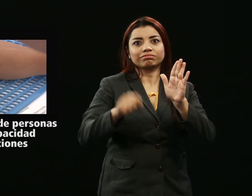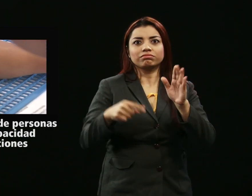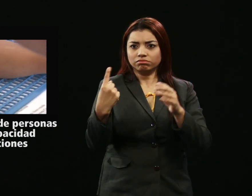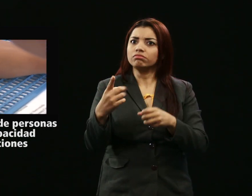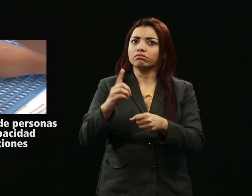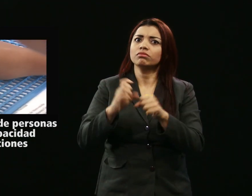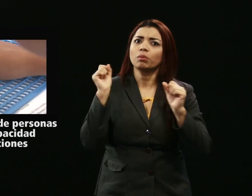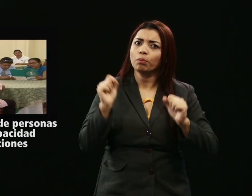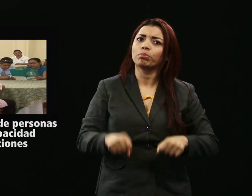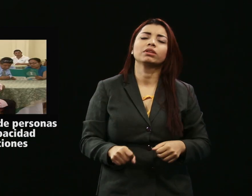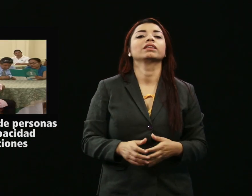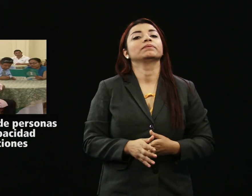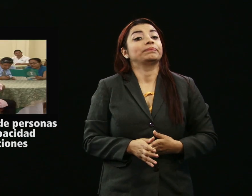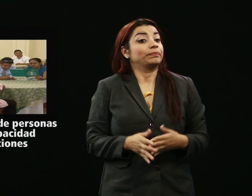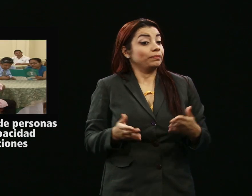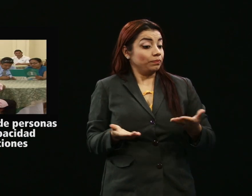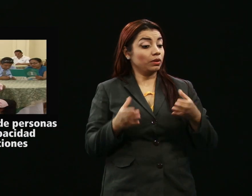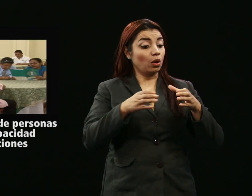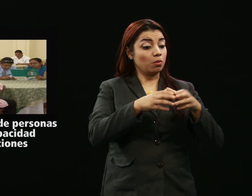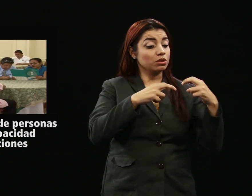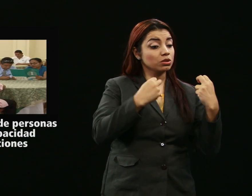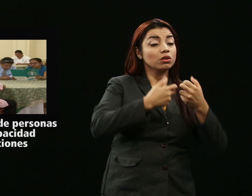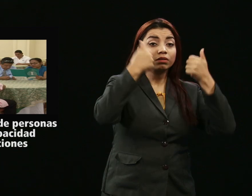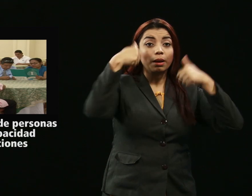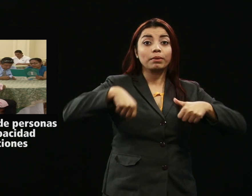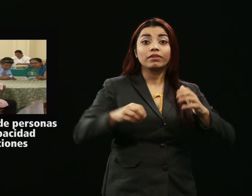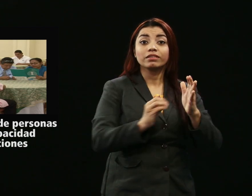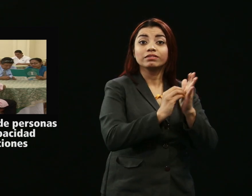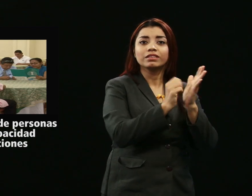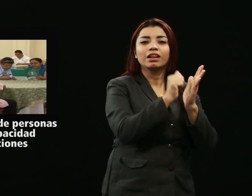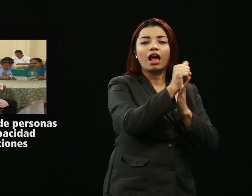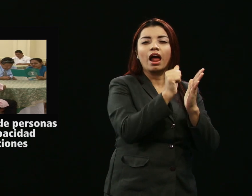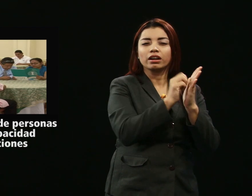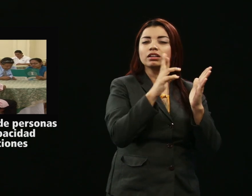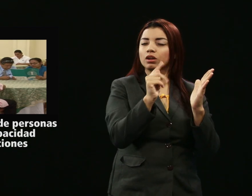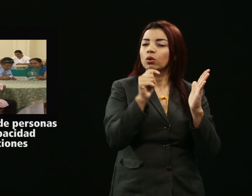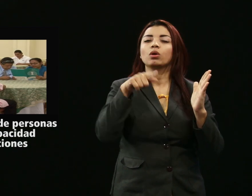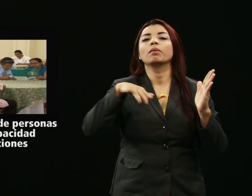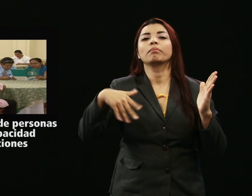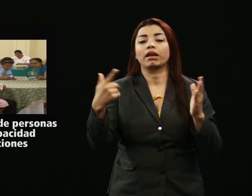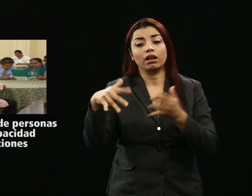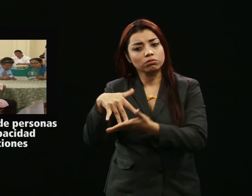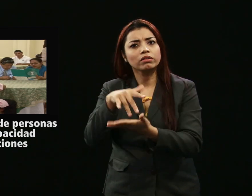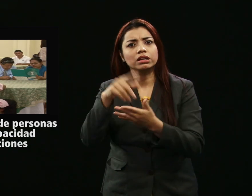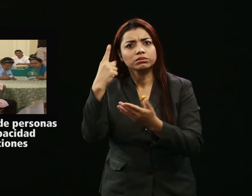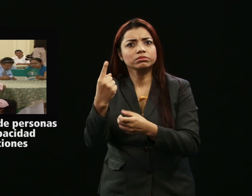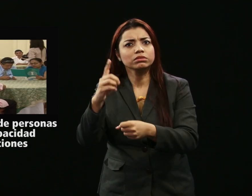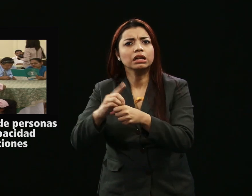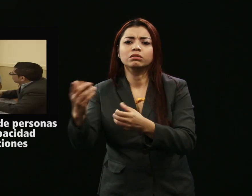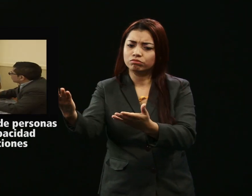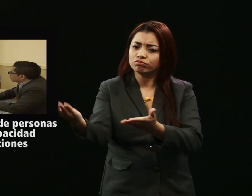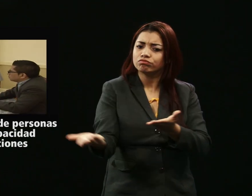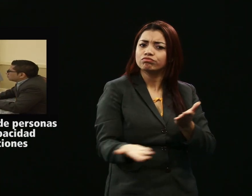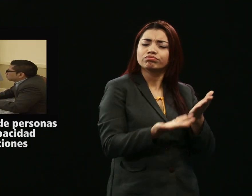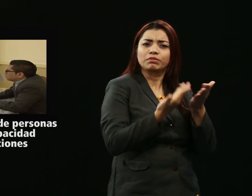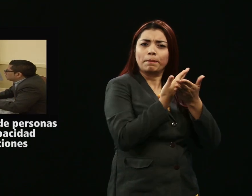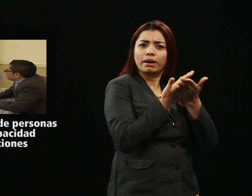parlamentarios buscan garantizar la participación plena de este sector en la política y que la misma se realice en igualdad de